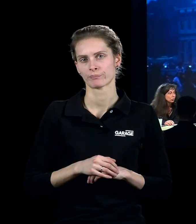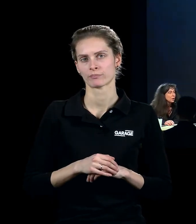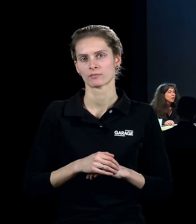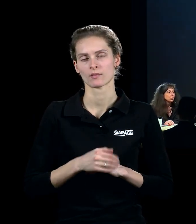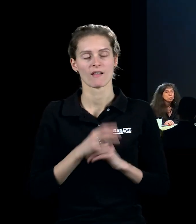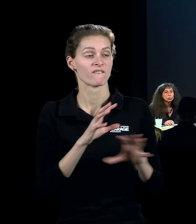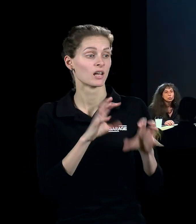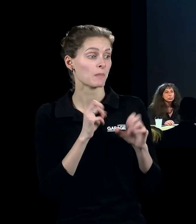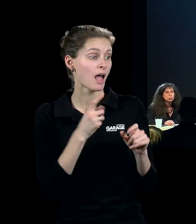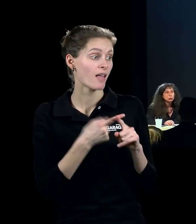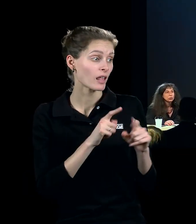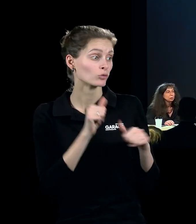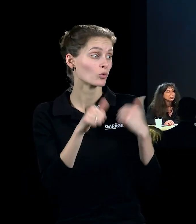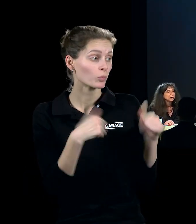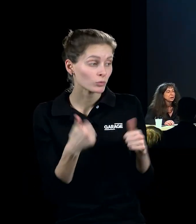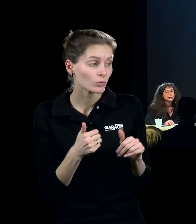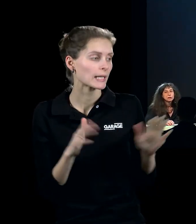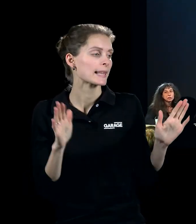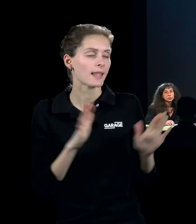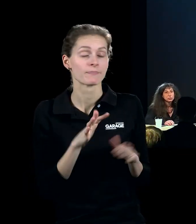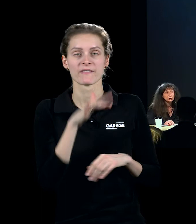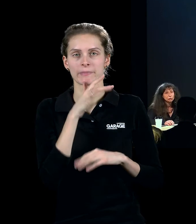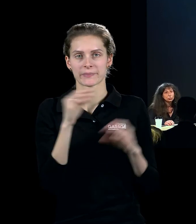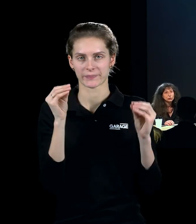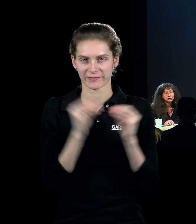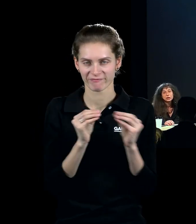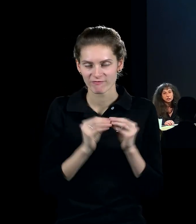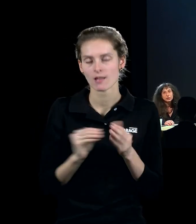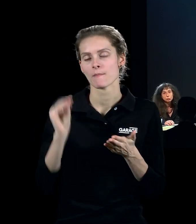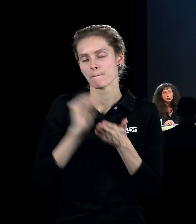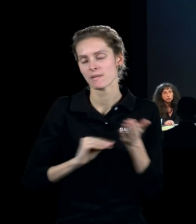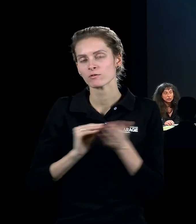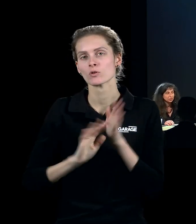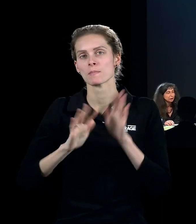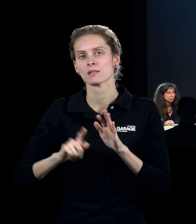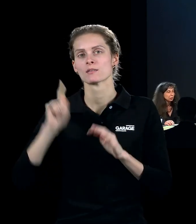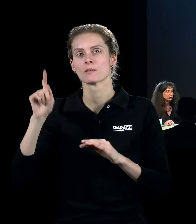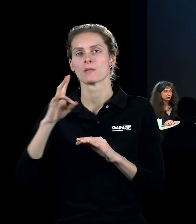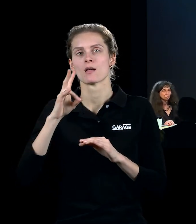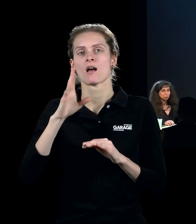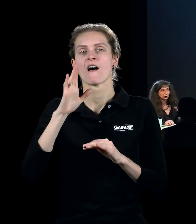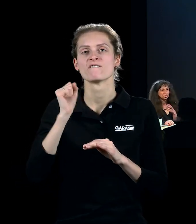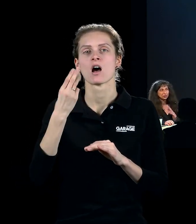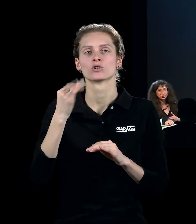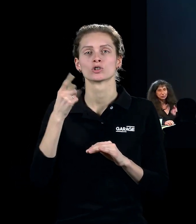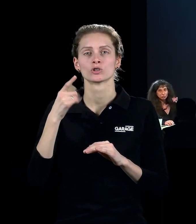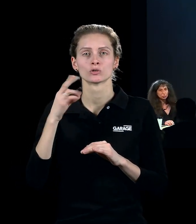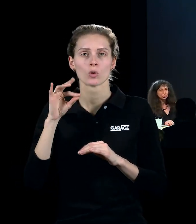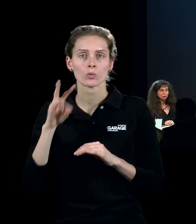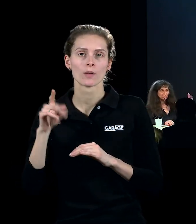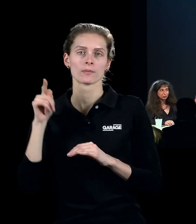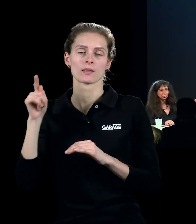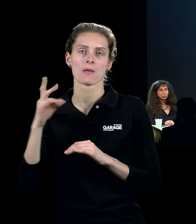скульптура. Но потом он в том же году повторяет это в Вашингтоне на национальном моле. Национальный мол – это то, что соединяет